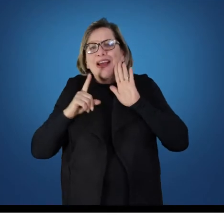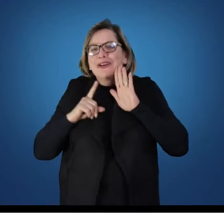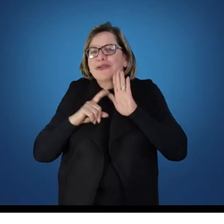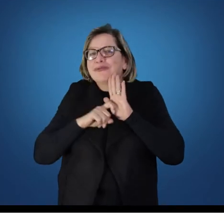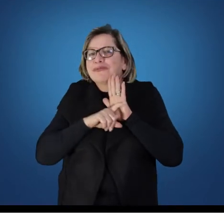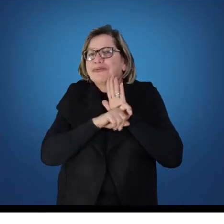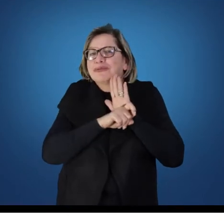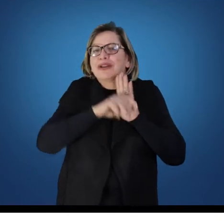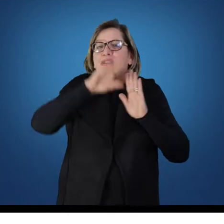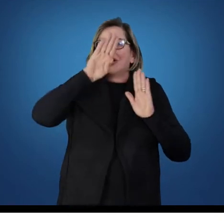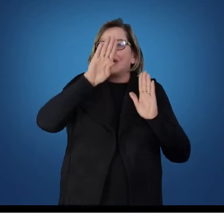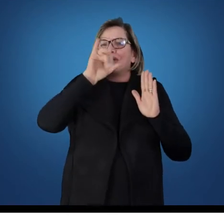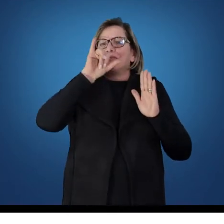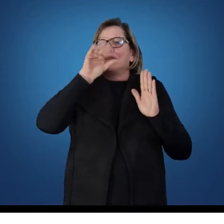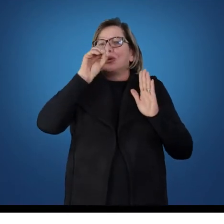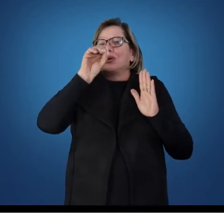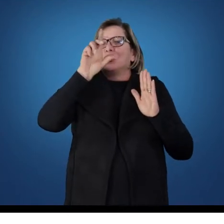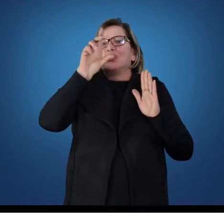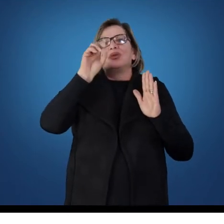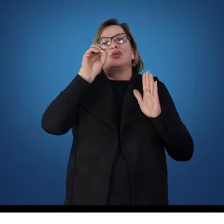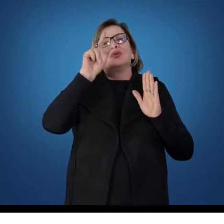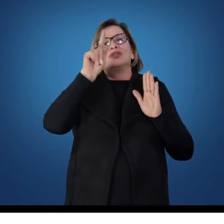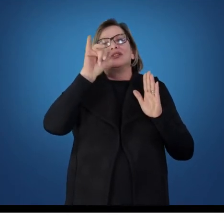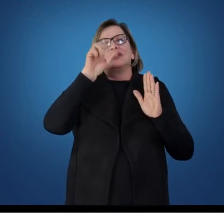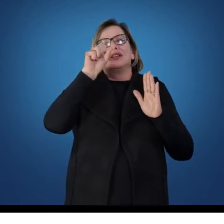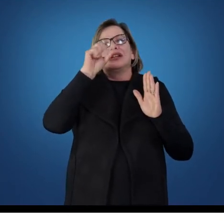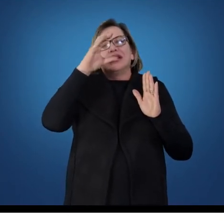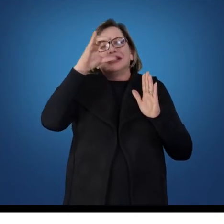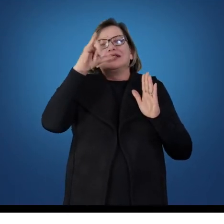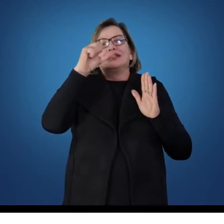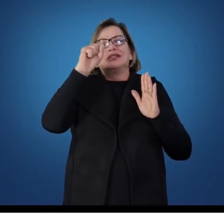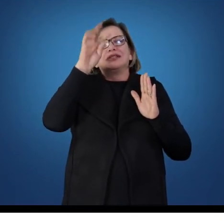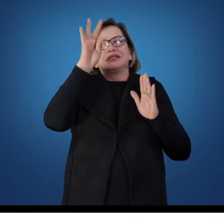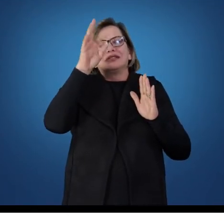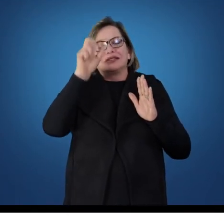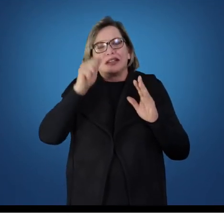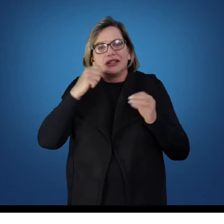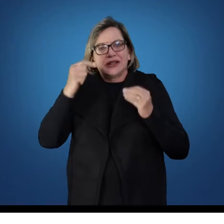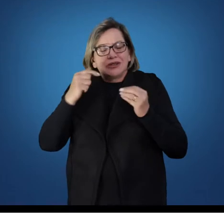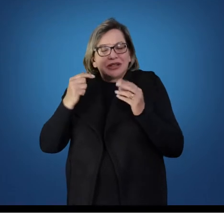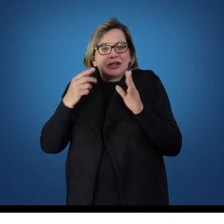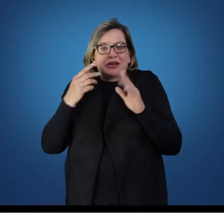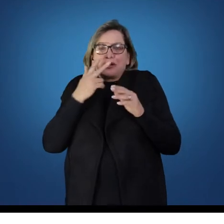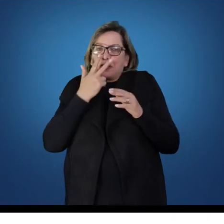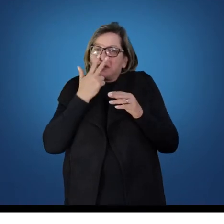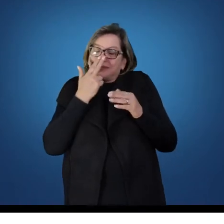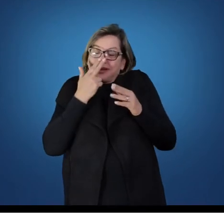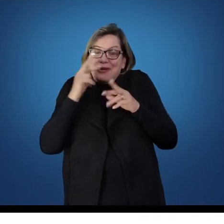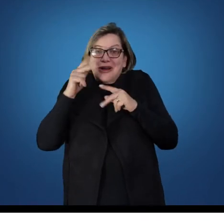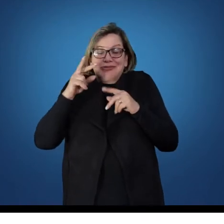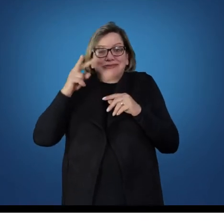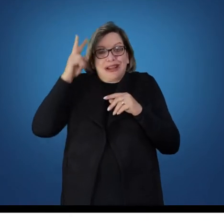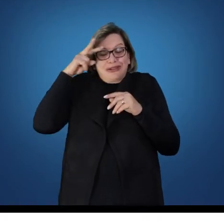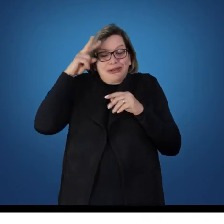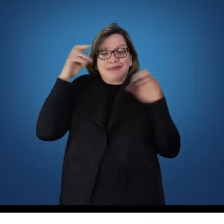disciplina de história. Na construção histórica da educação física, então, ela vai, neste momento da